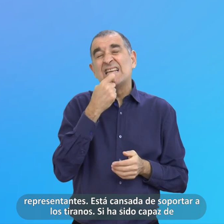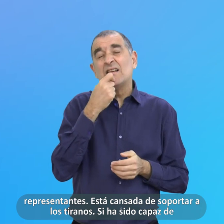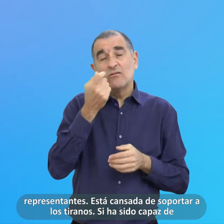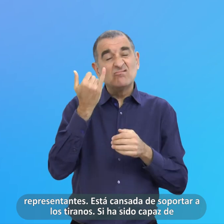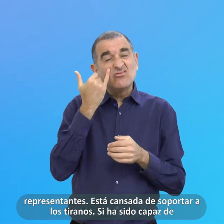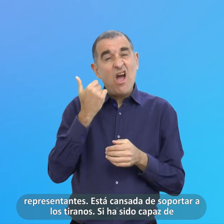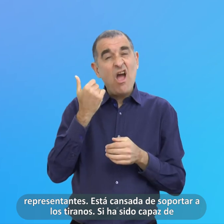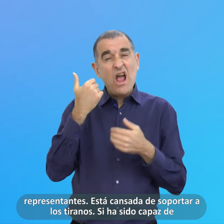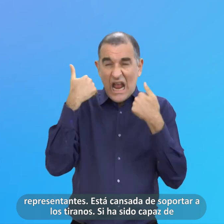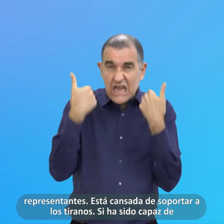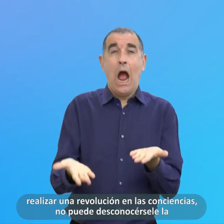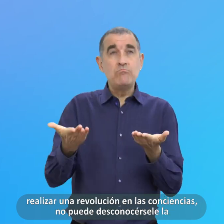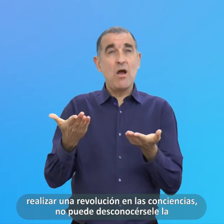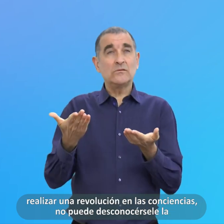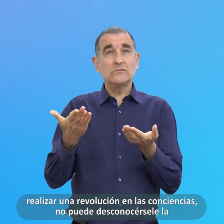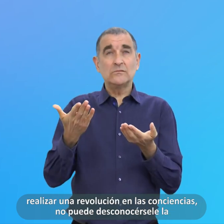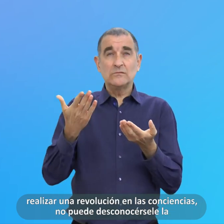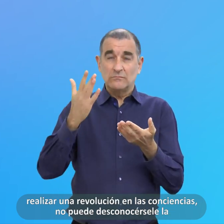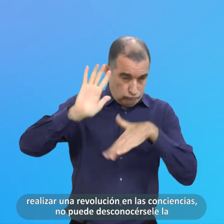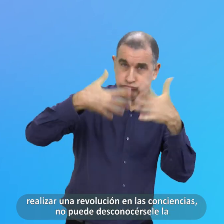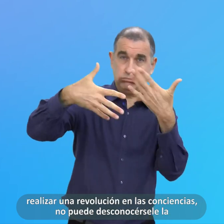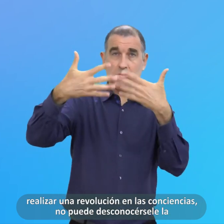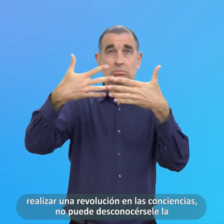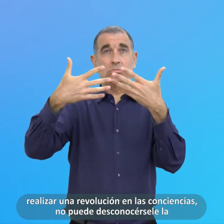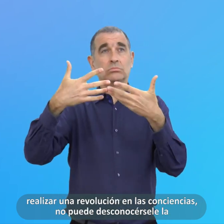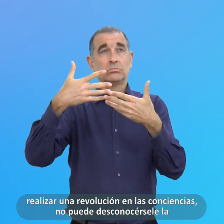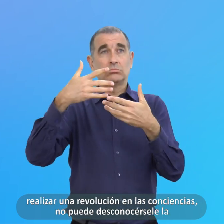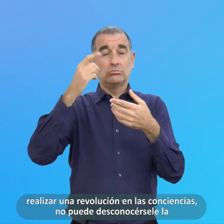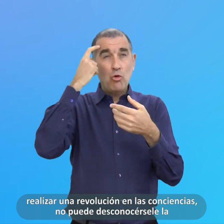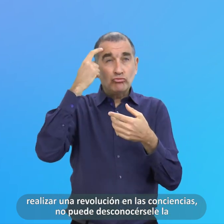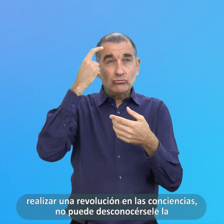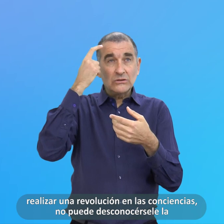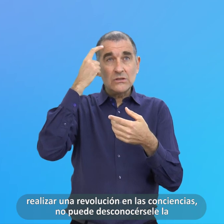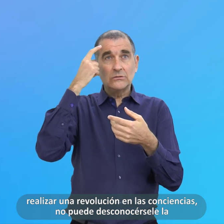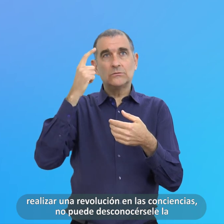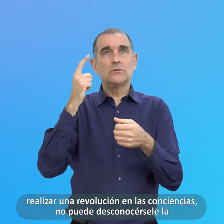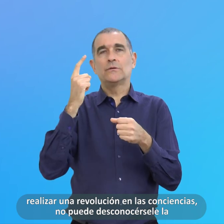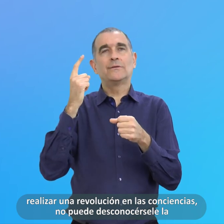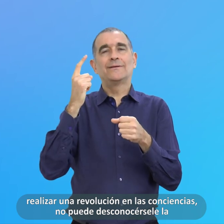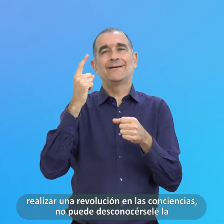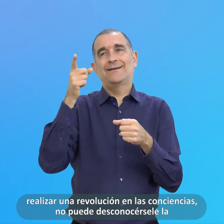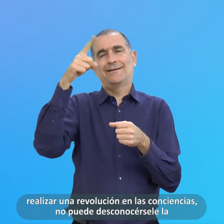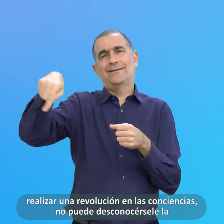Si Ha Sido Capaz De Realizar Una Revolución En Las